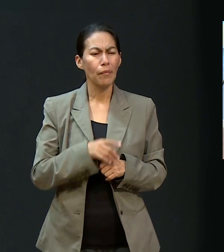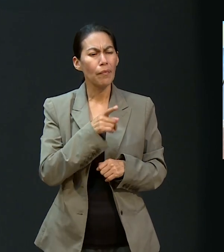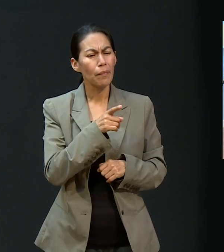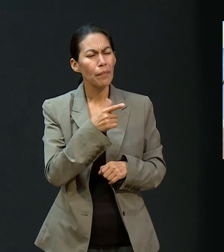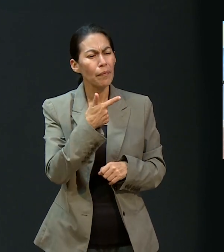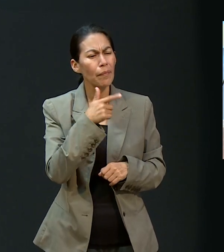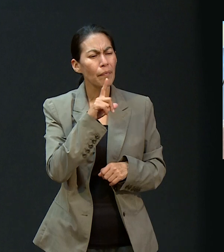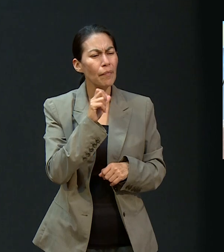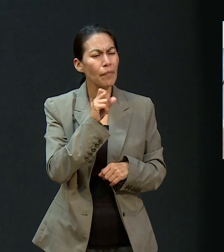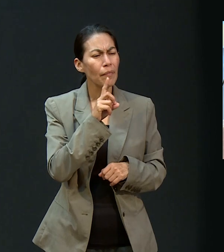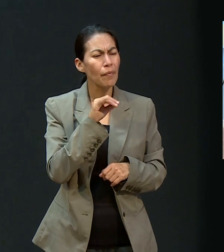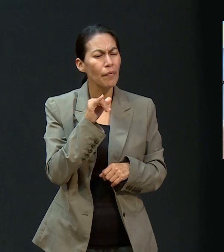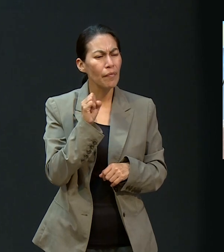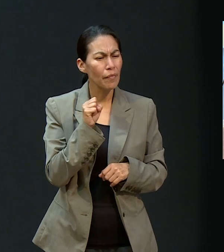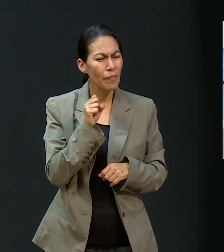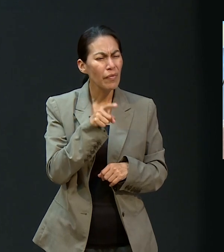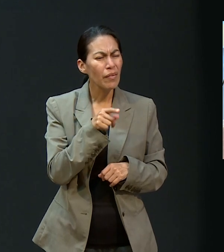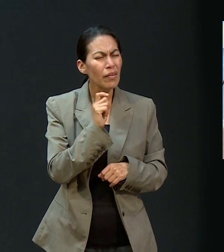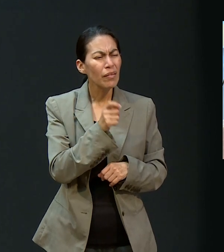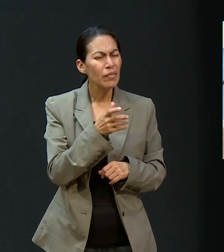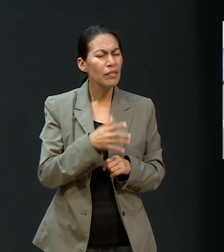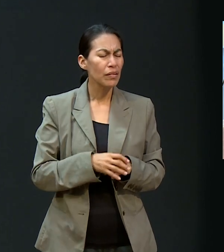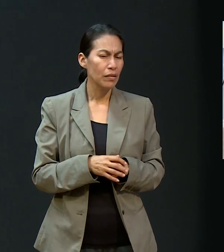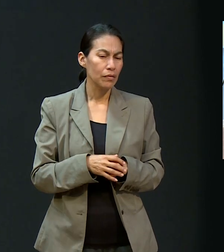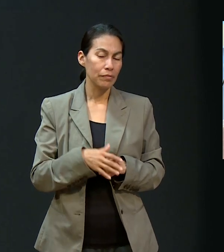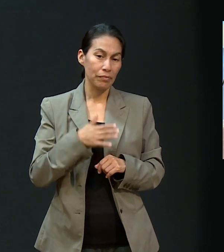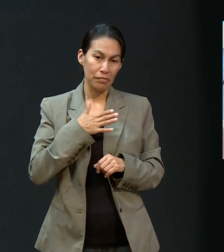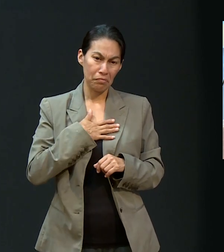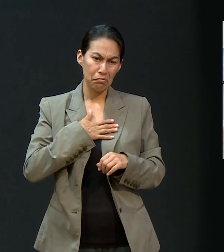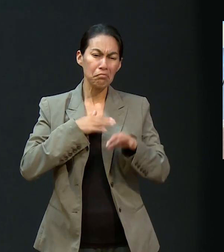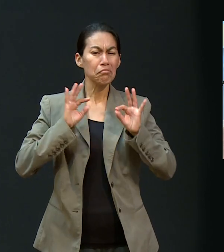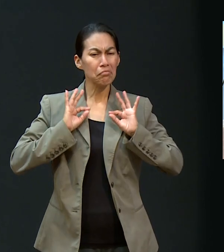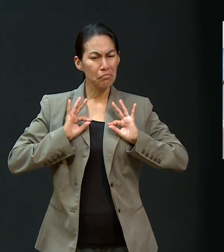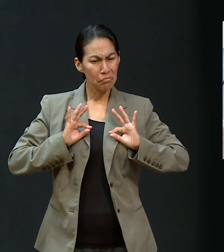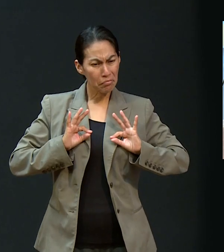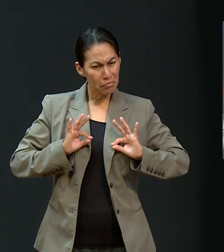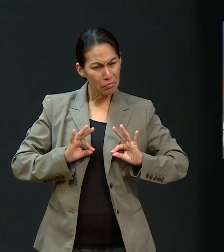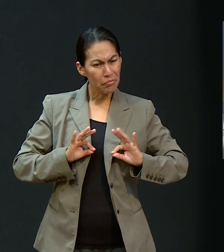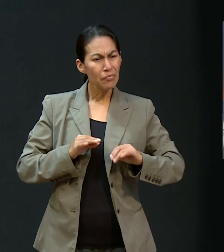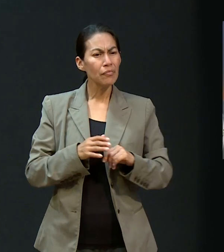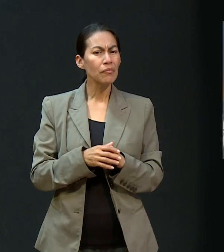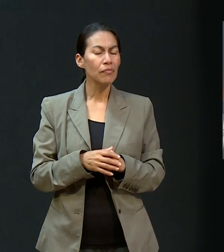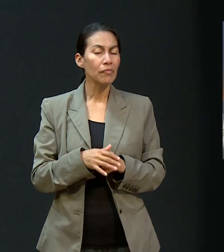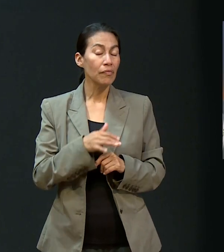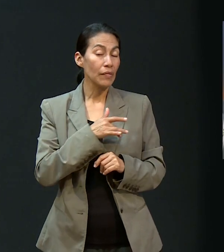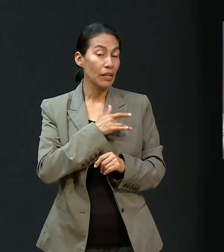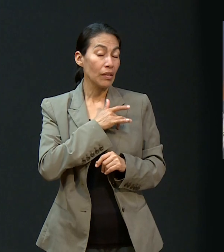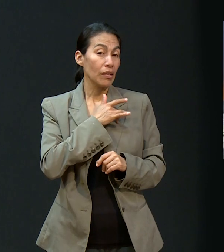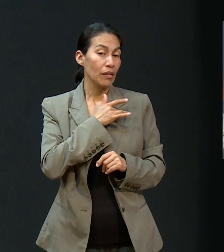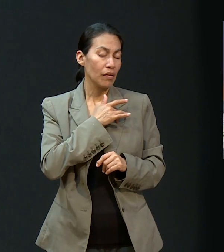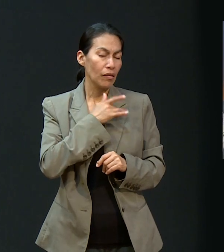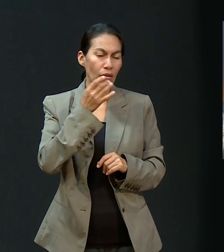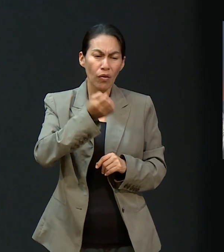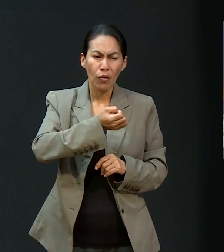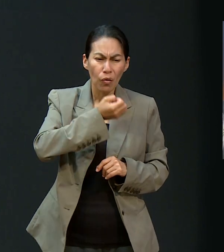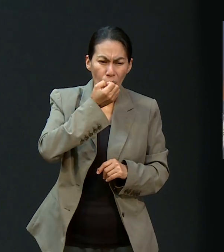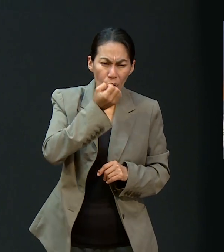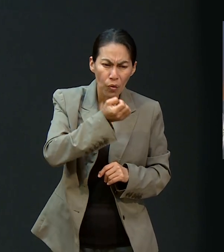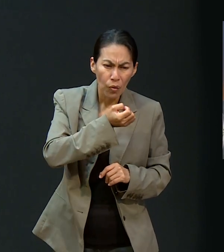para mí me da mucha tranquilidad. Amén. Siento que cuando oro puedo descargar todas